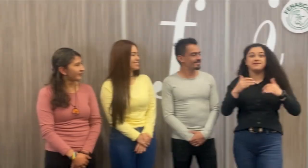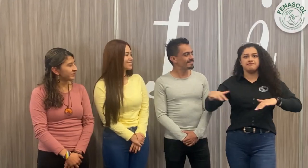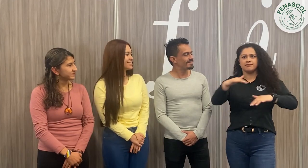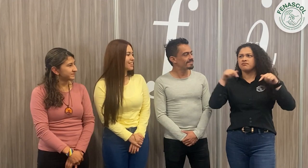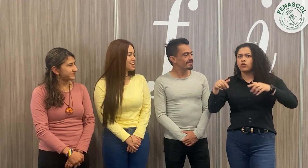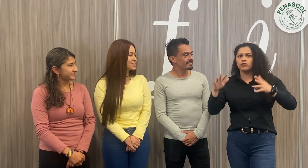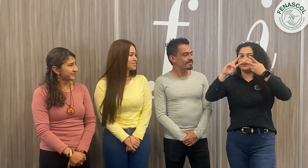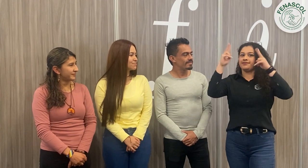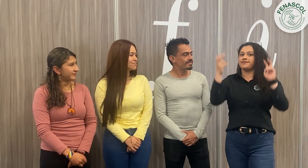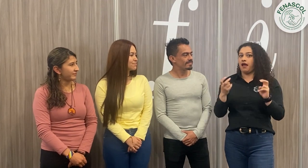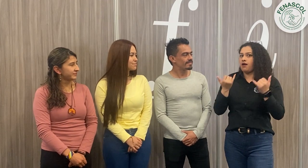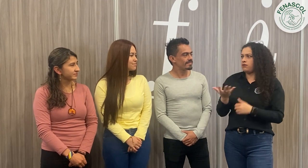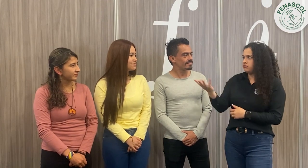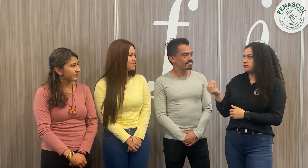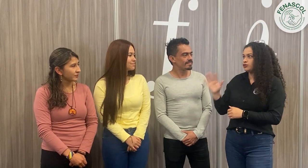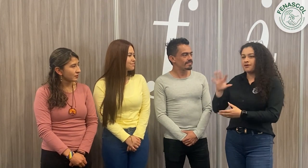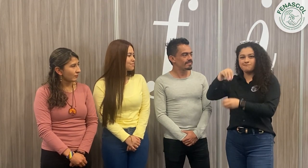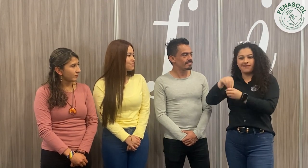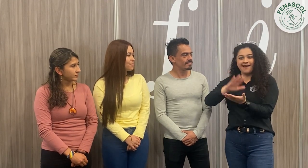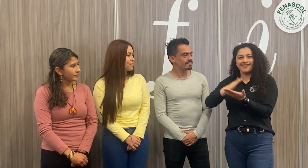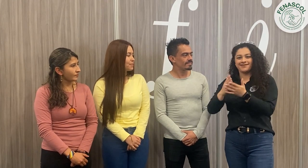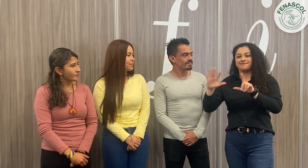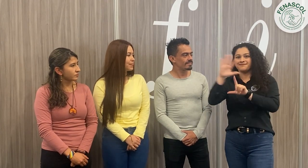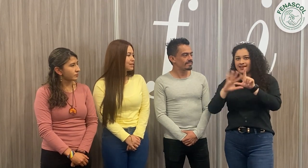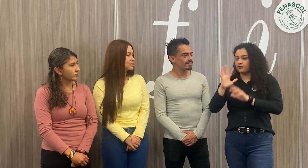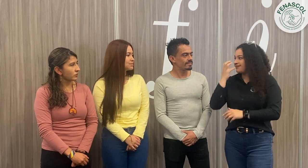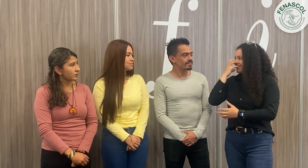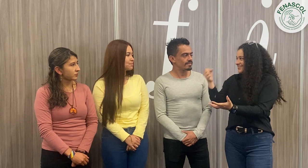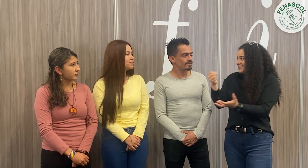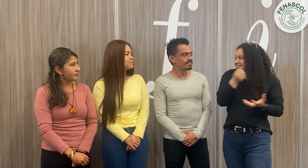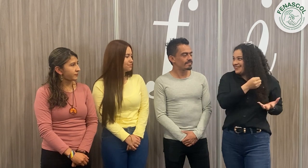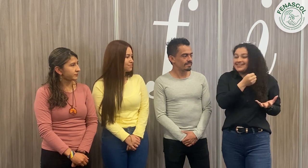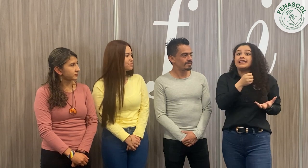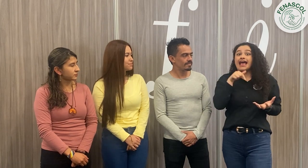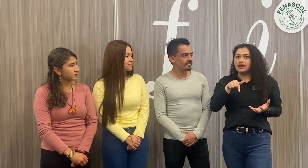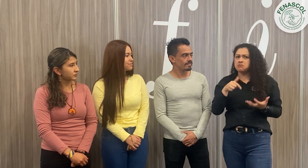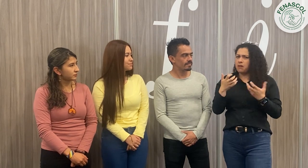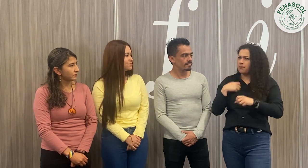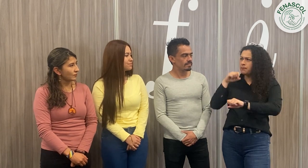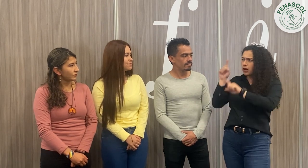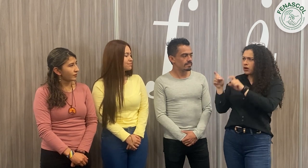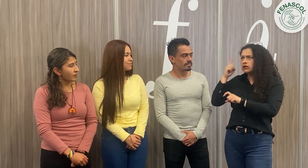Estamos en la Feria del Libro y ellos son traductores del cuento Amamelis y el secreto. Aprovecho para preguntarles.